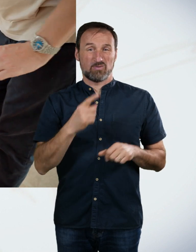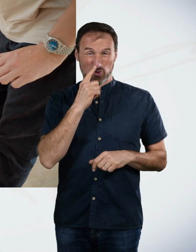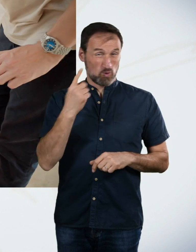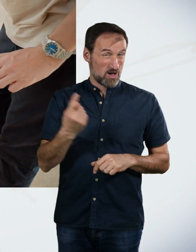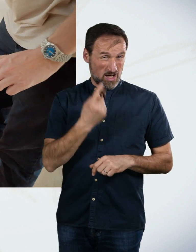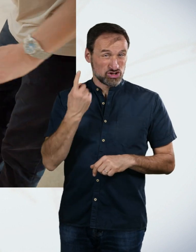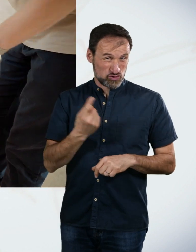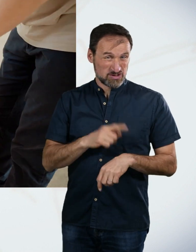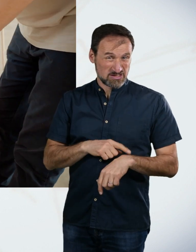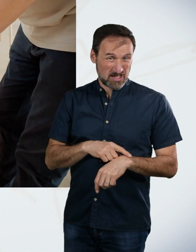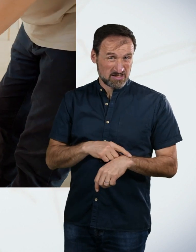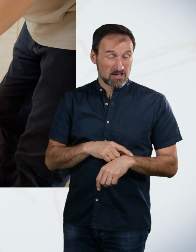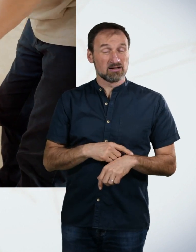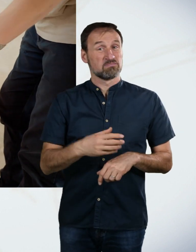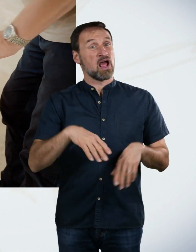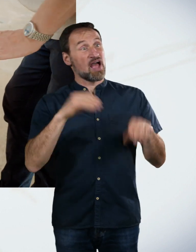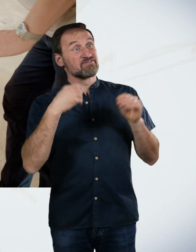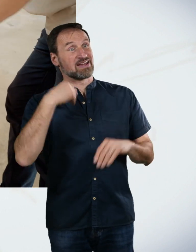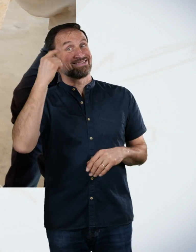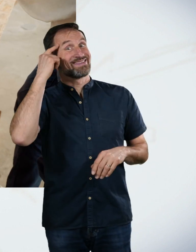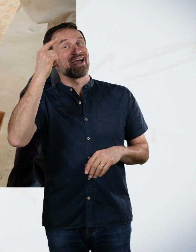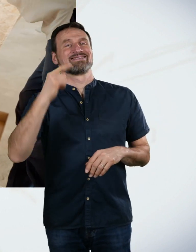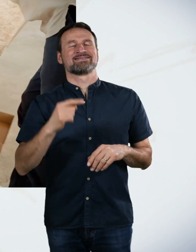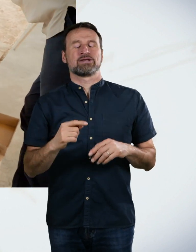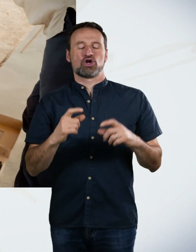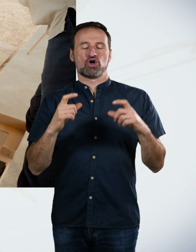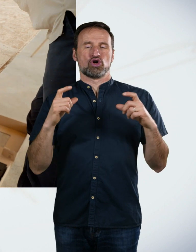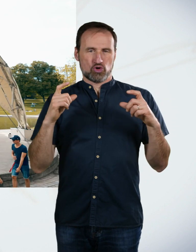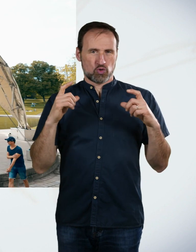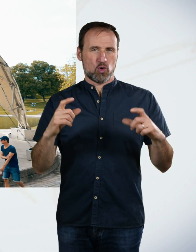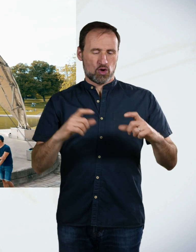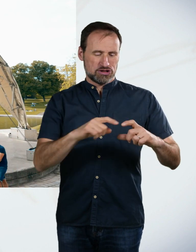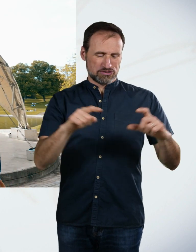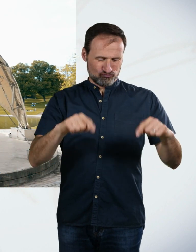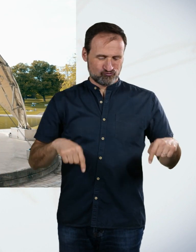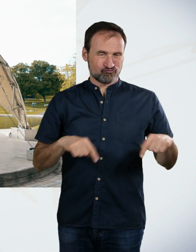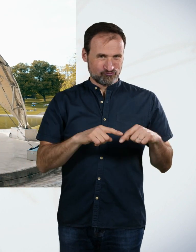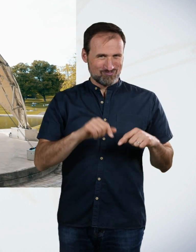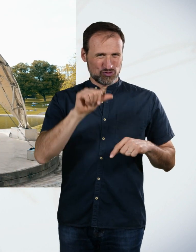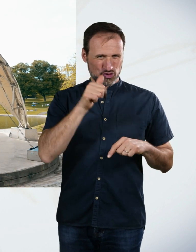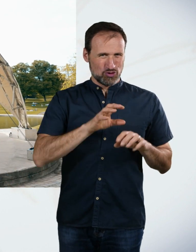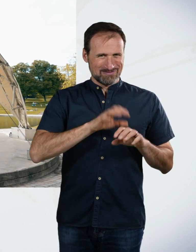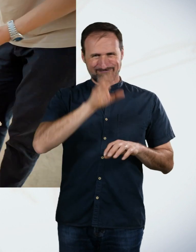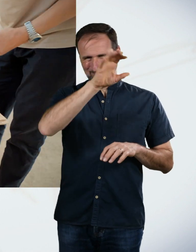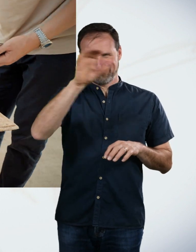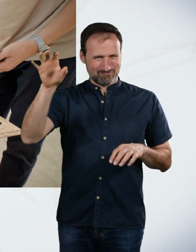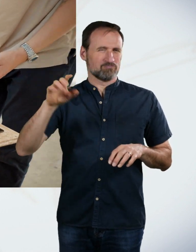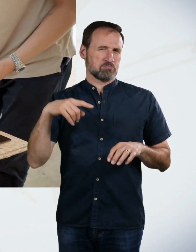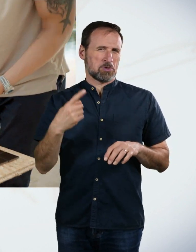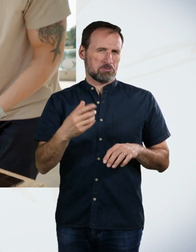Höhe. Was ich am Anfang dachte, ist, dass die großen Vierecke mir helfen, wenn ich die zuerst lege. Das füllt wahrscheinlich die komplette Fläche hier aus. Das ist ja jetzt schon ein Riesenbing.